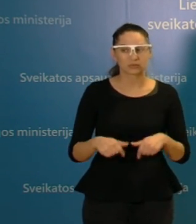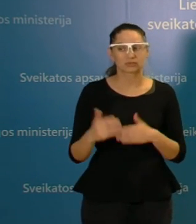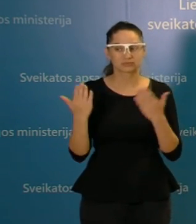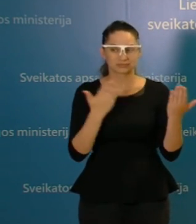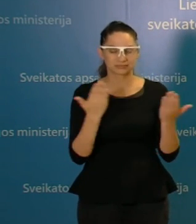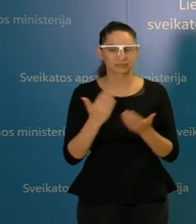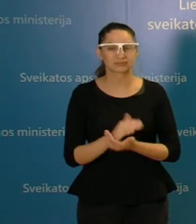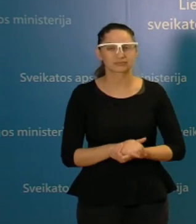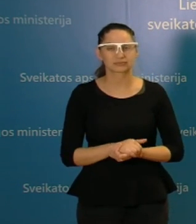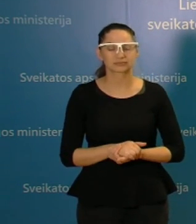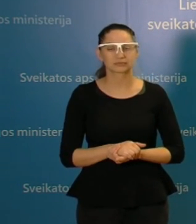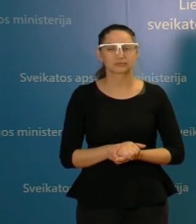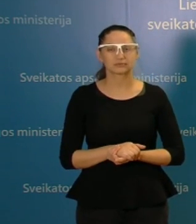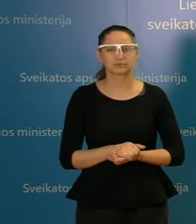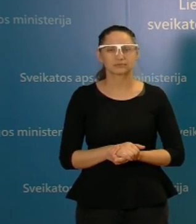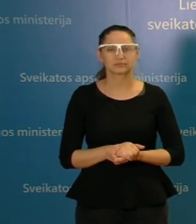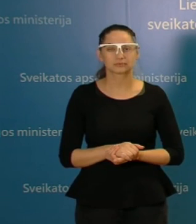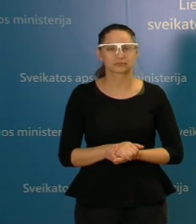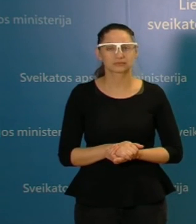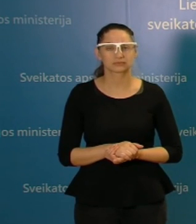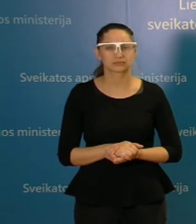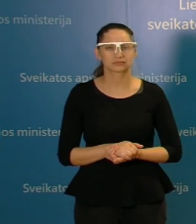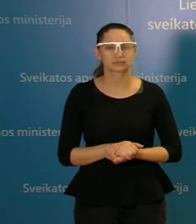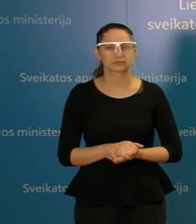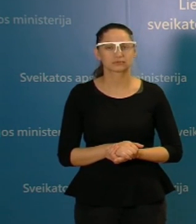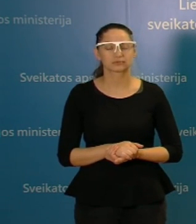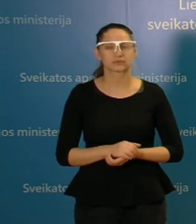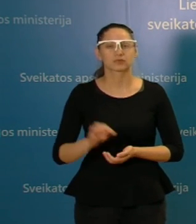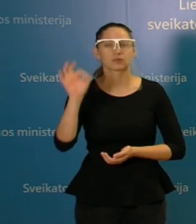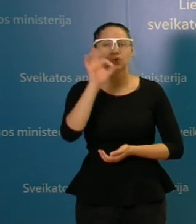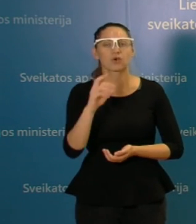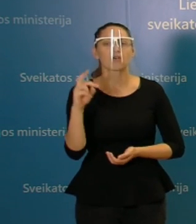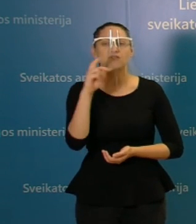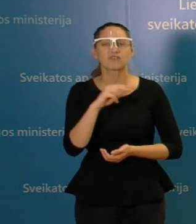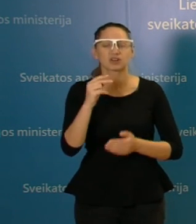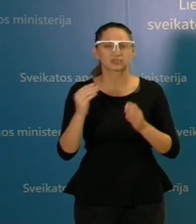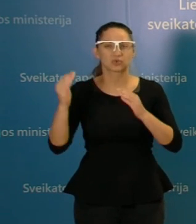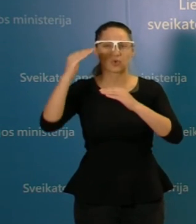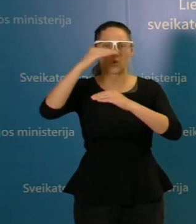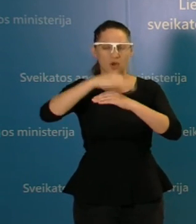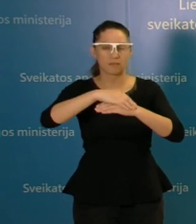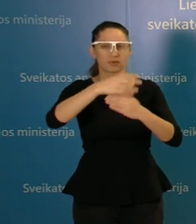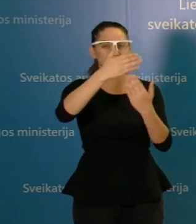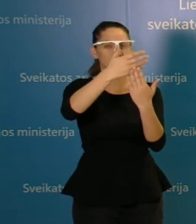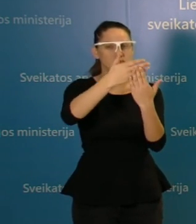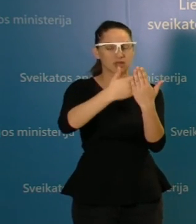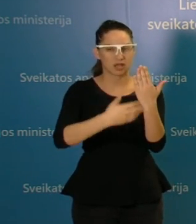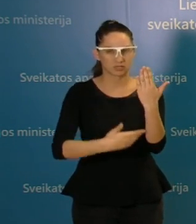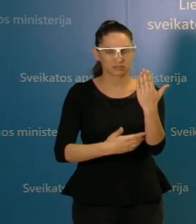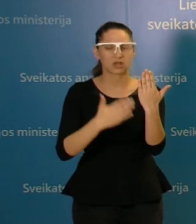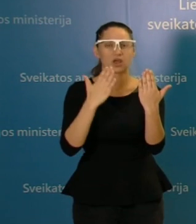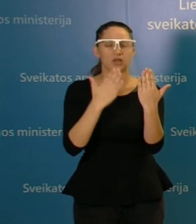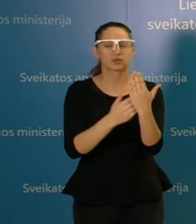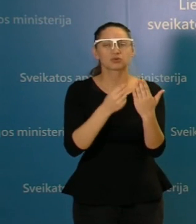Kaip vertinote situaciją, kad dėl kompensuojimų vaistų tvarkos yra galbūt tam tikrų